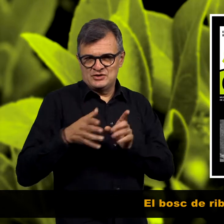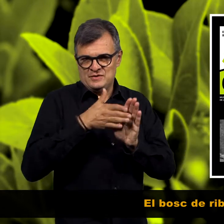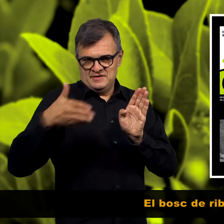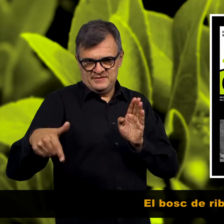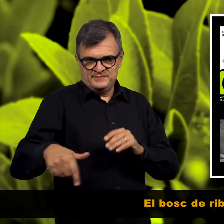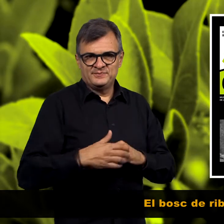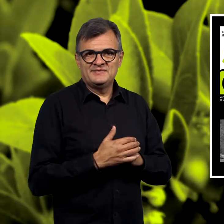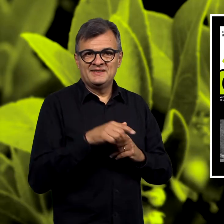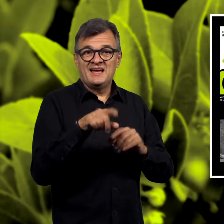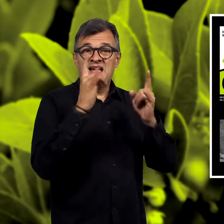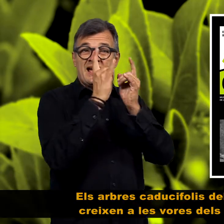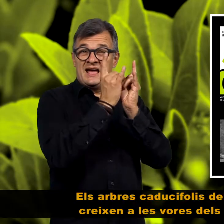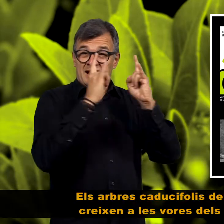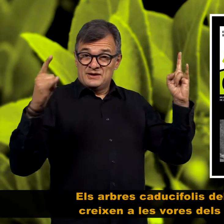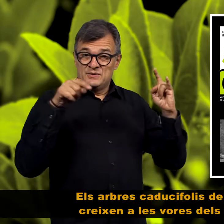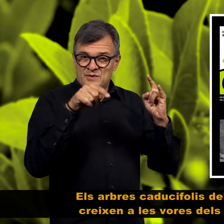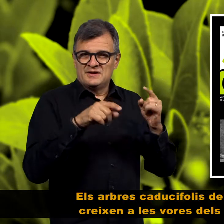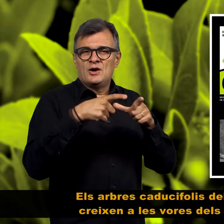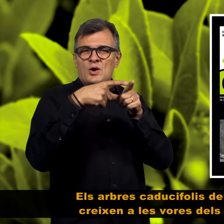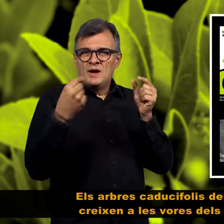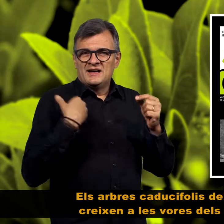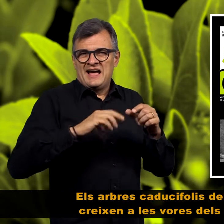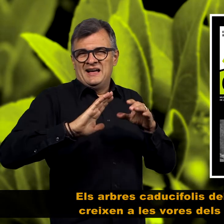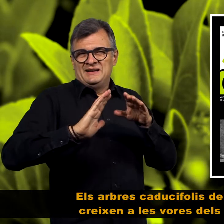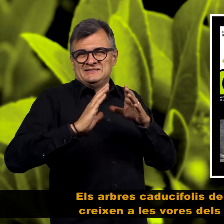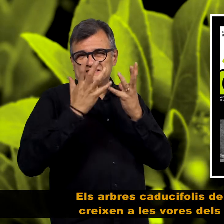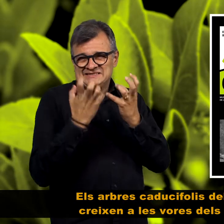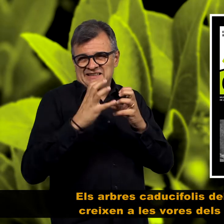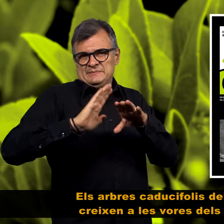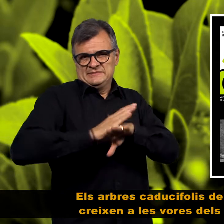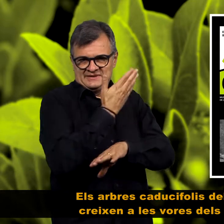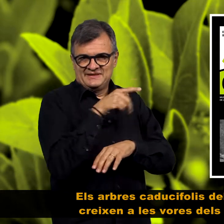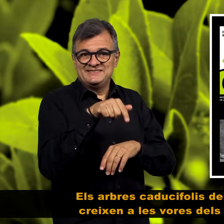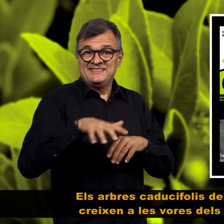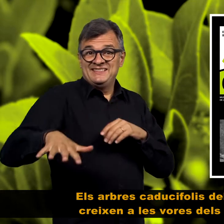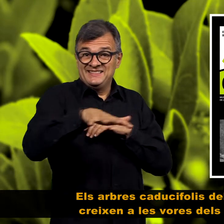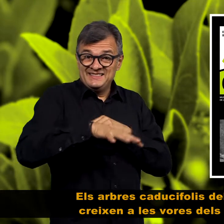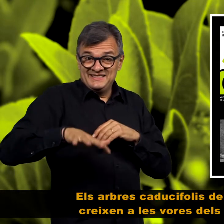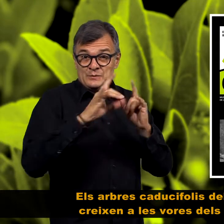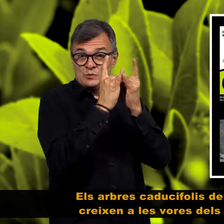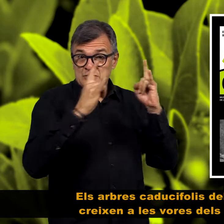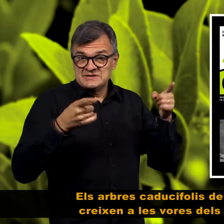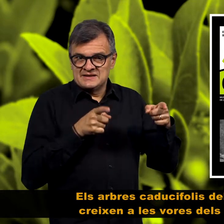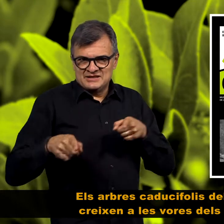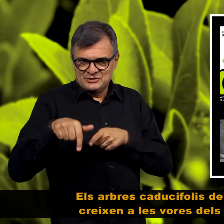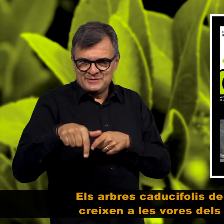El bosc de ribera Els arbres que docifolis del bosc de ribera creixen a les vores dels rius o torrents,